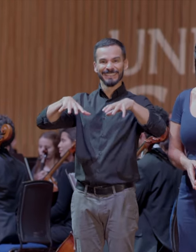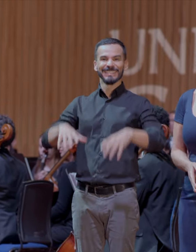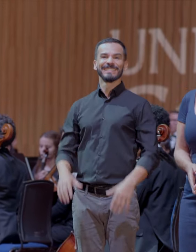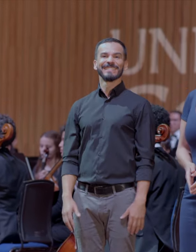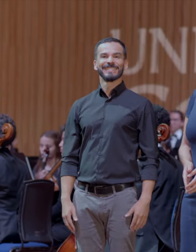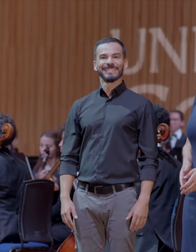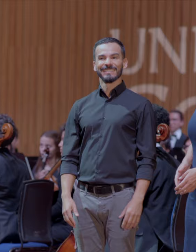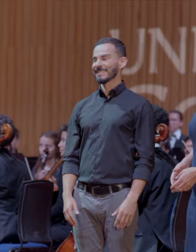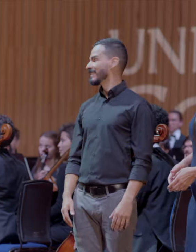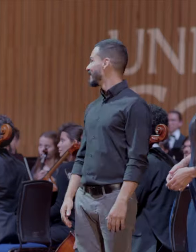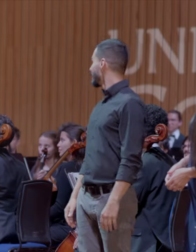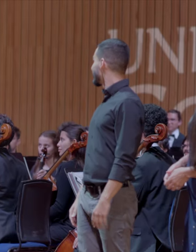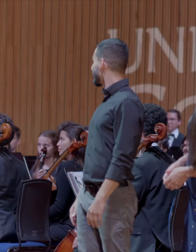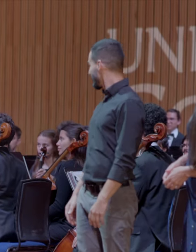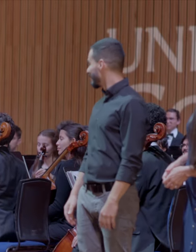siguiente evento.